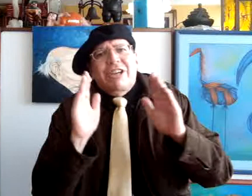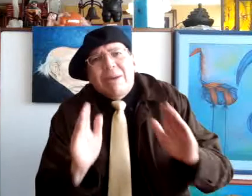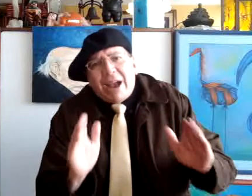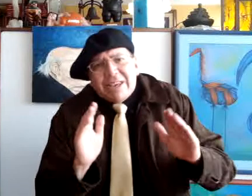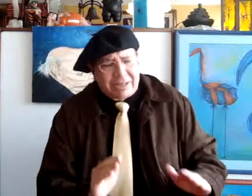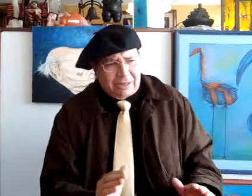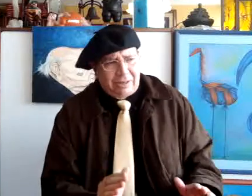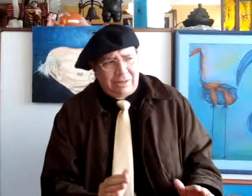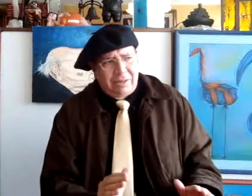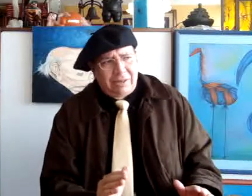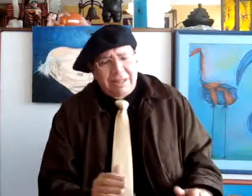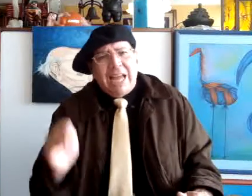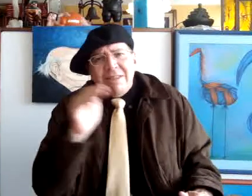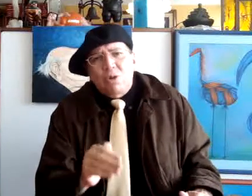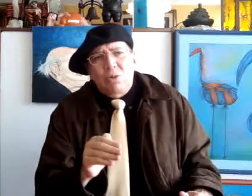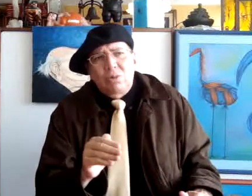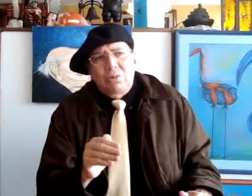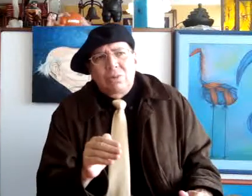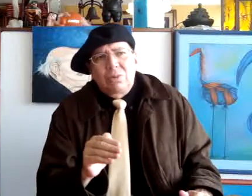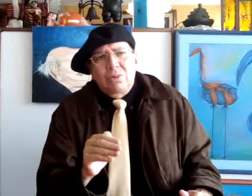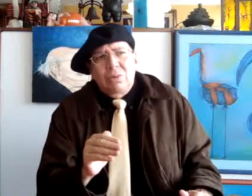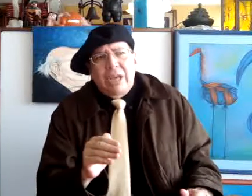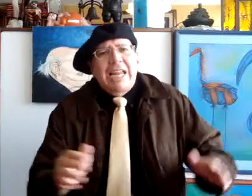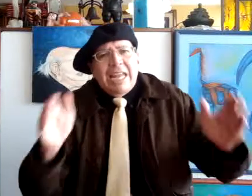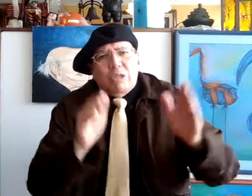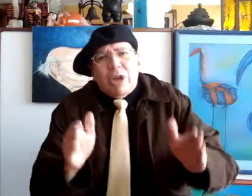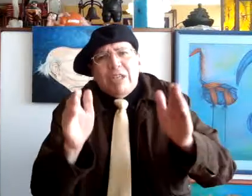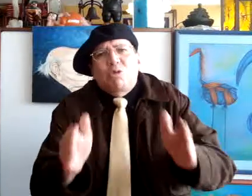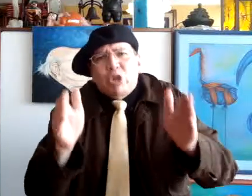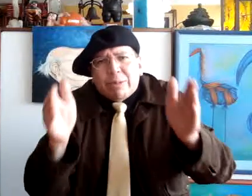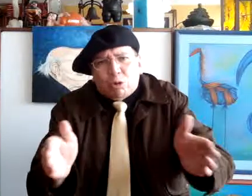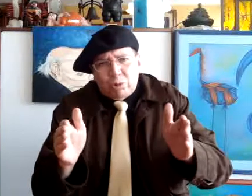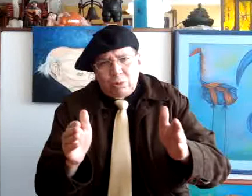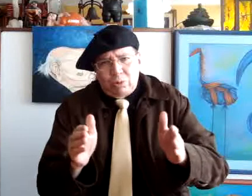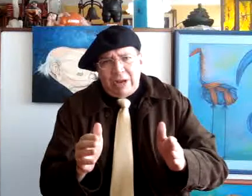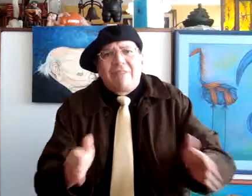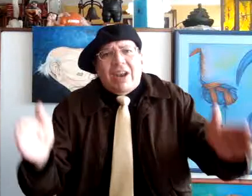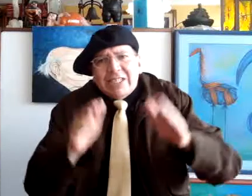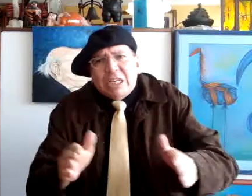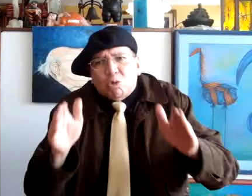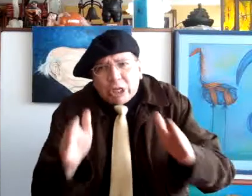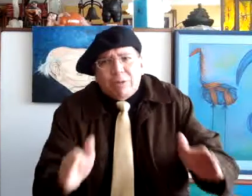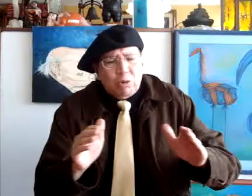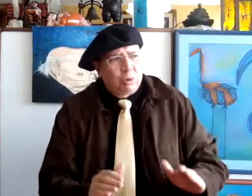Niemeyer. Tanto en la lectura de sus libros, a través de sus libros,